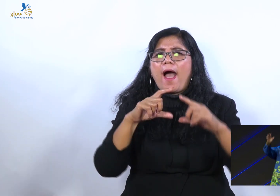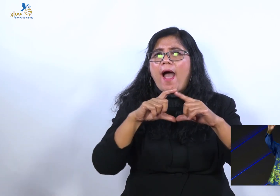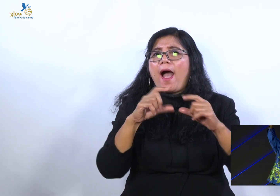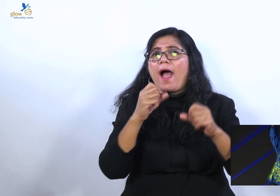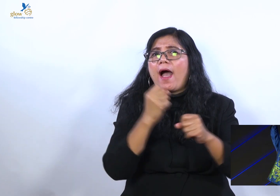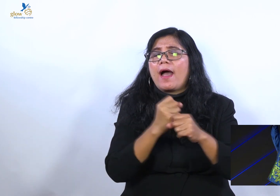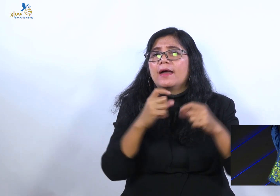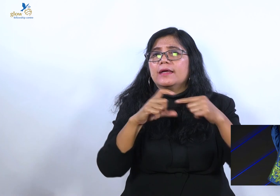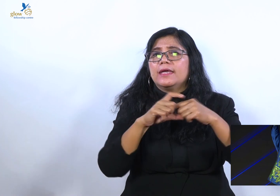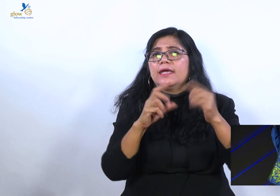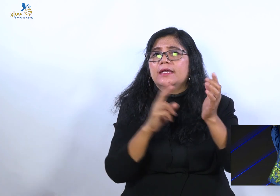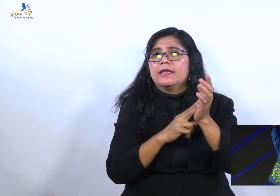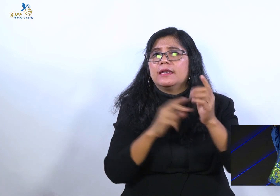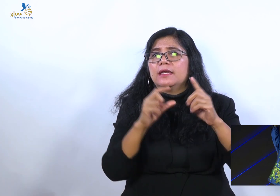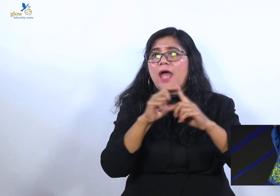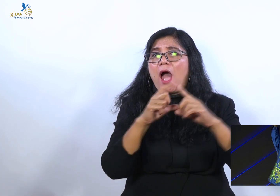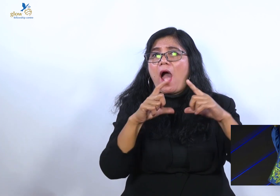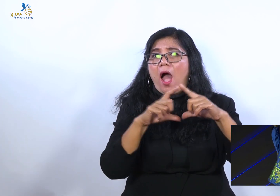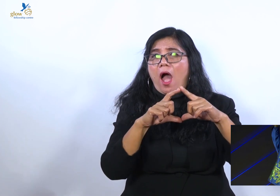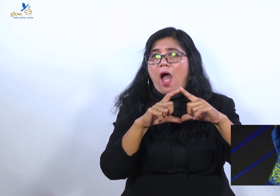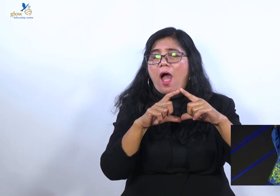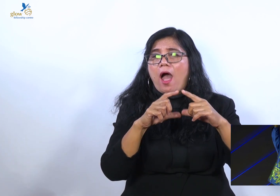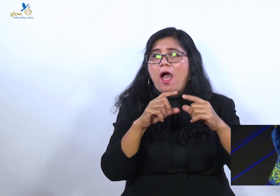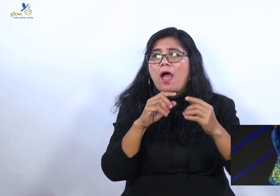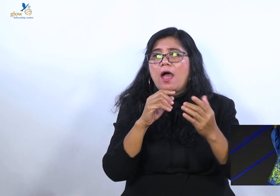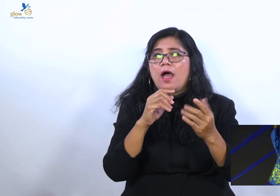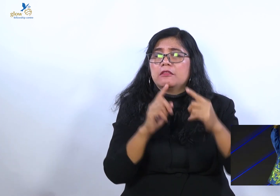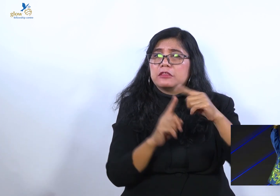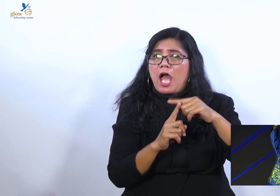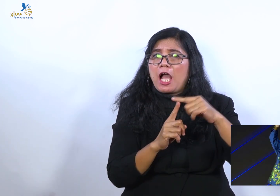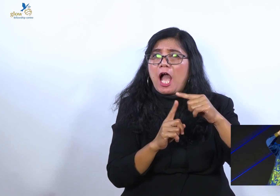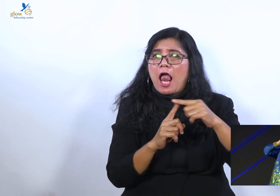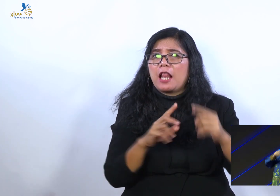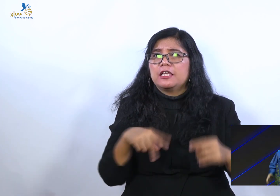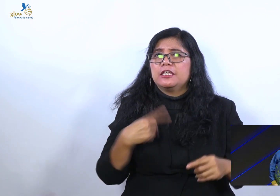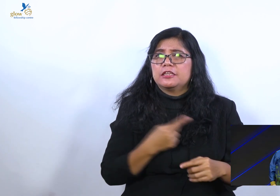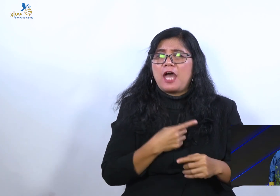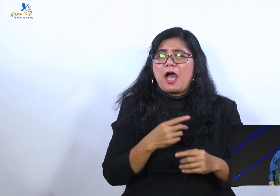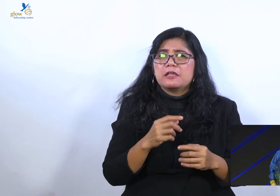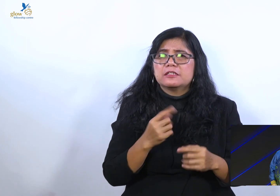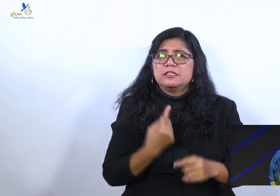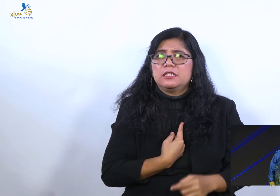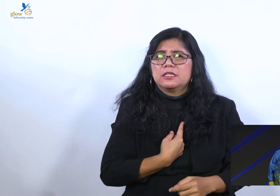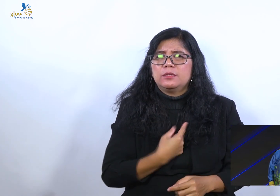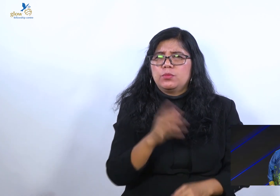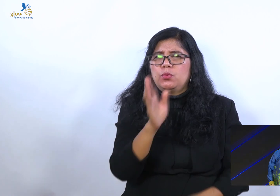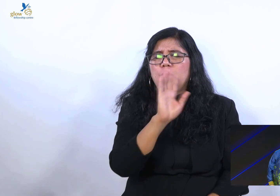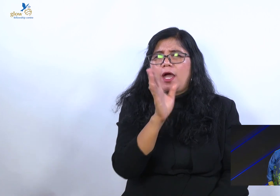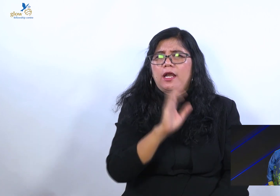Tapi kita berkata. Biar bukan kendaku yang jadi. Melainkan kendaku yang terjadi.